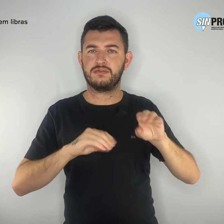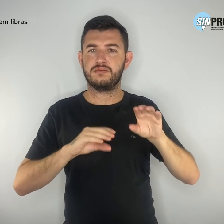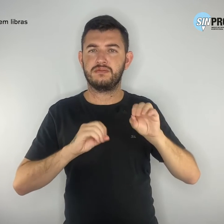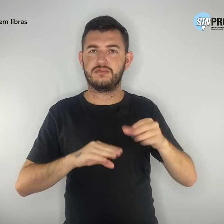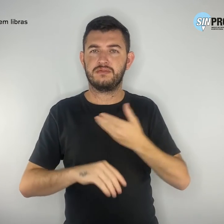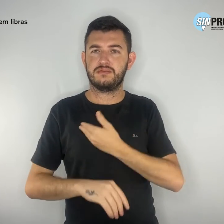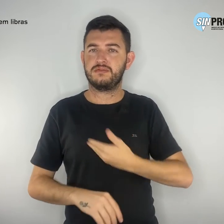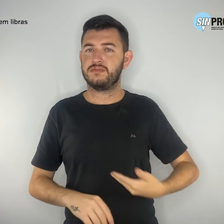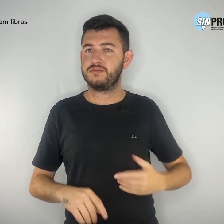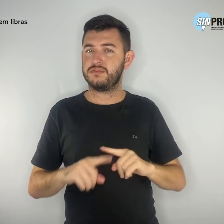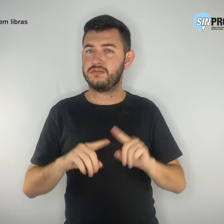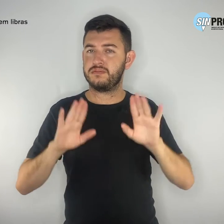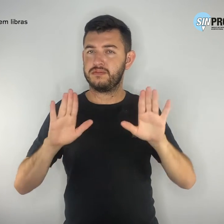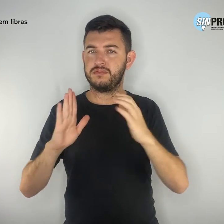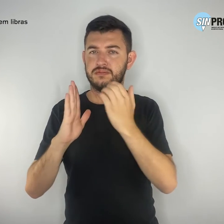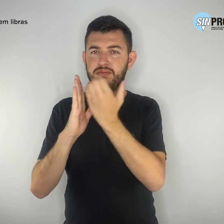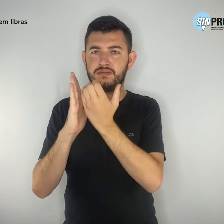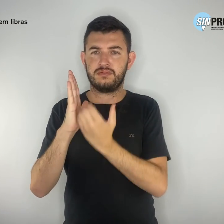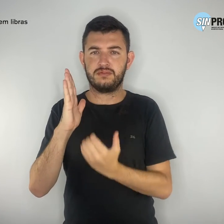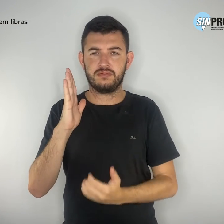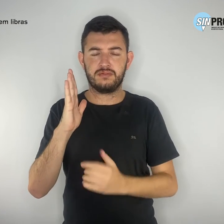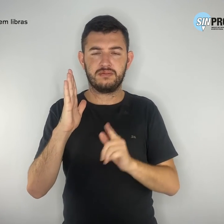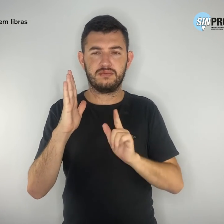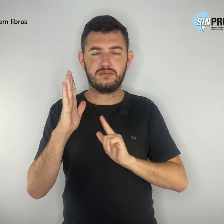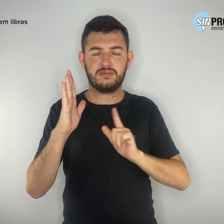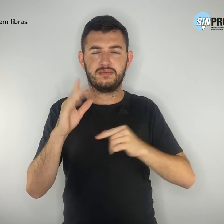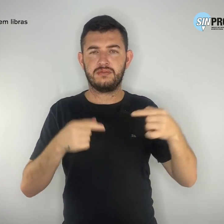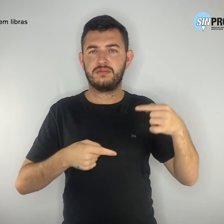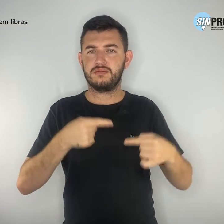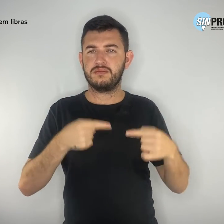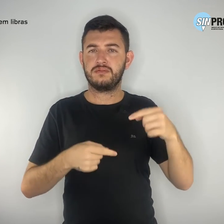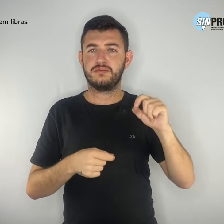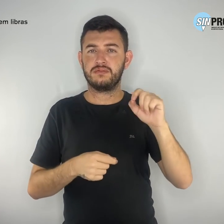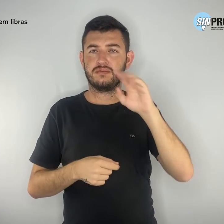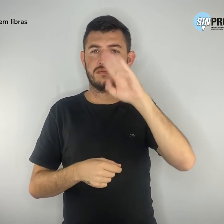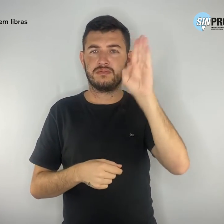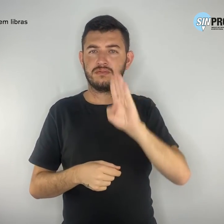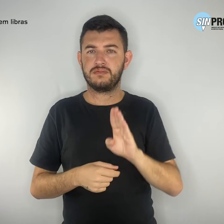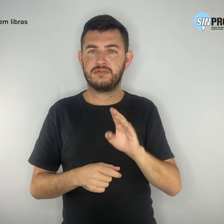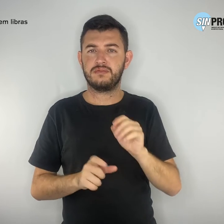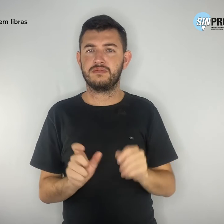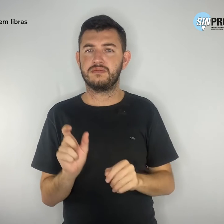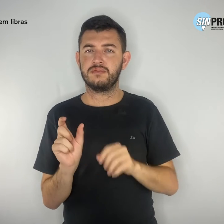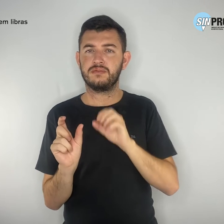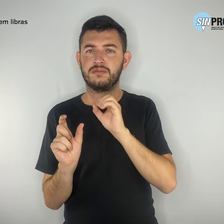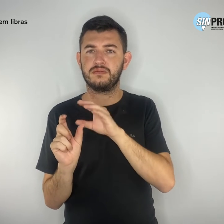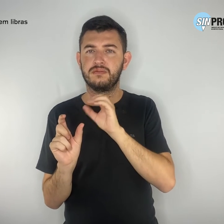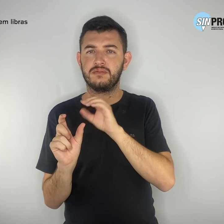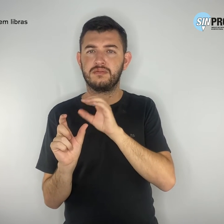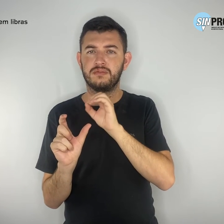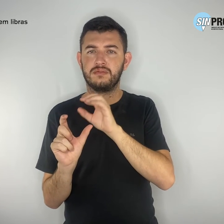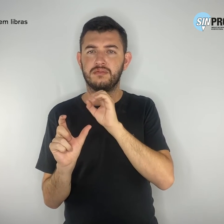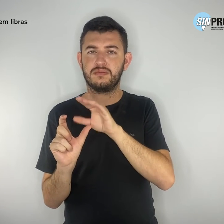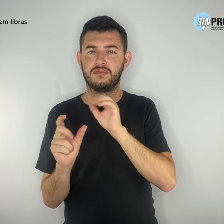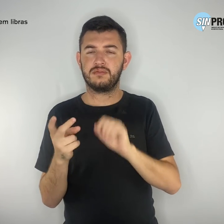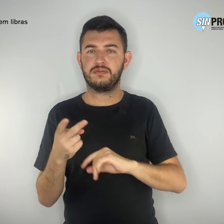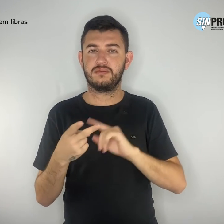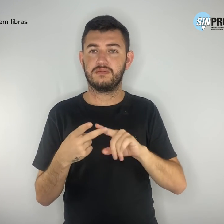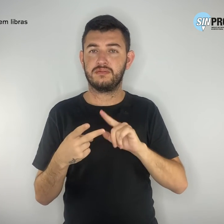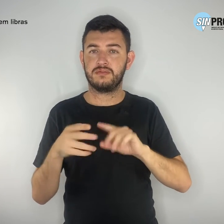nesta lista as políticas nacionais de alfabetização, de educação especial e o programa